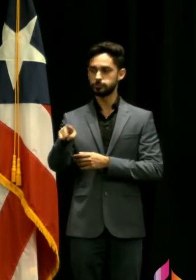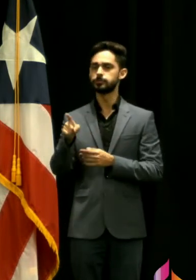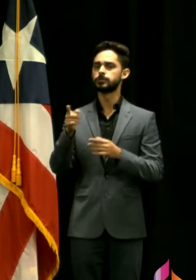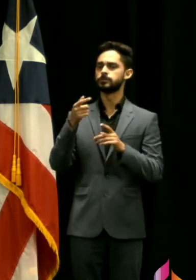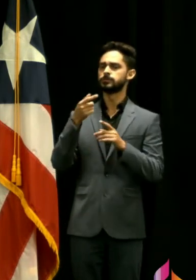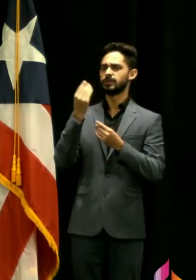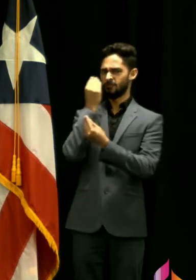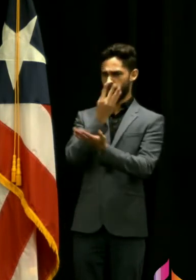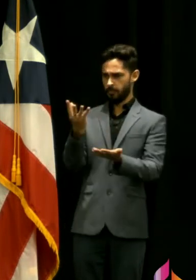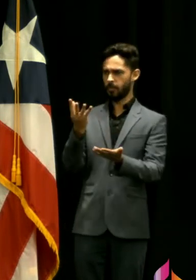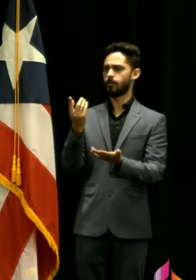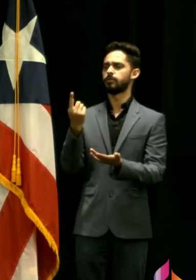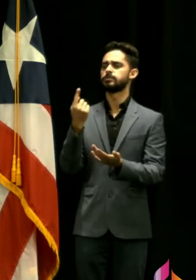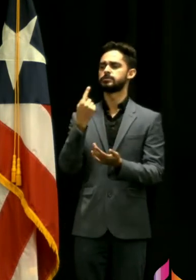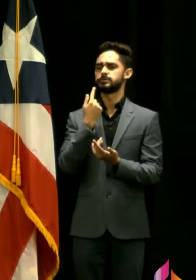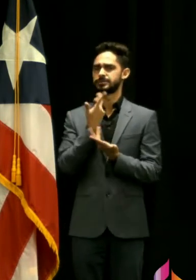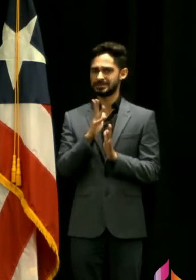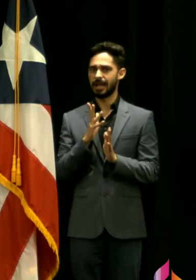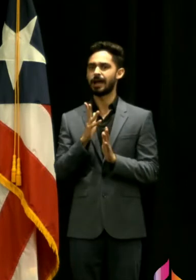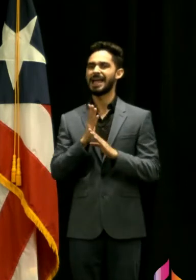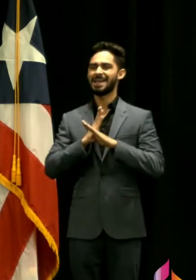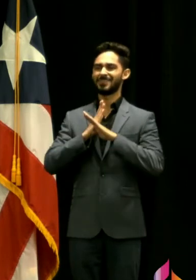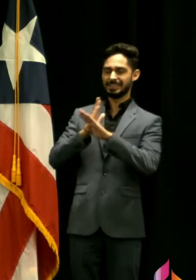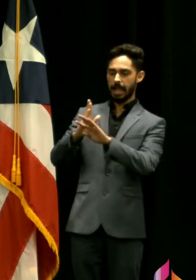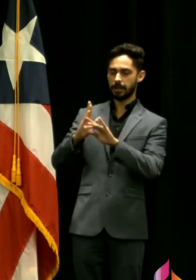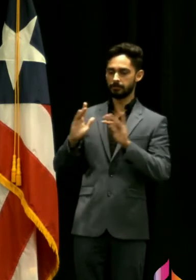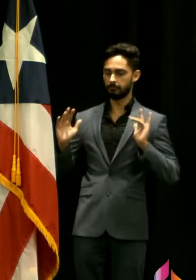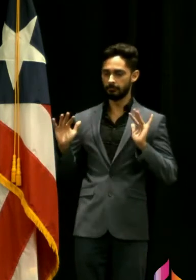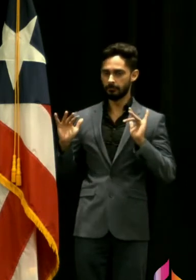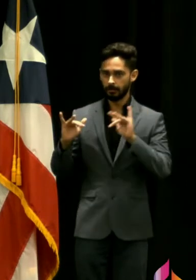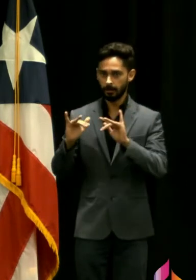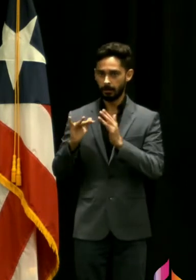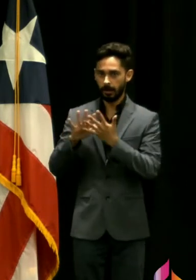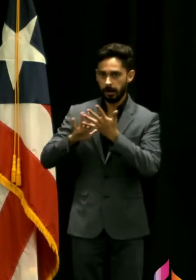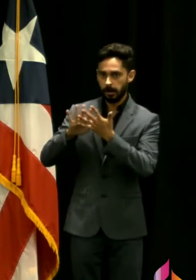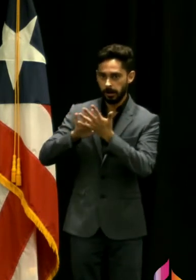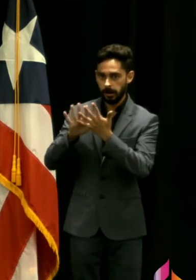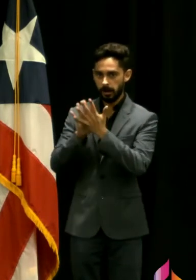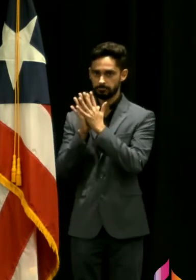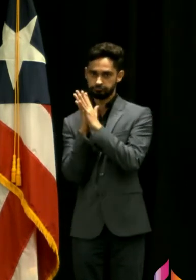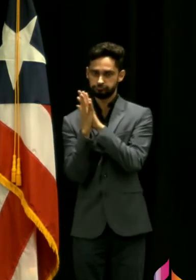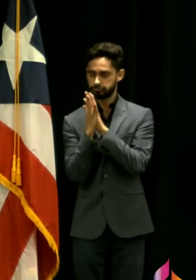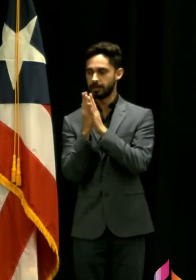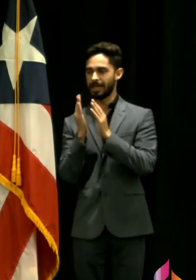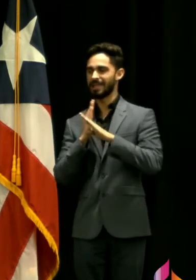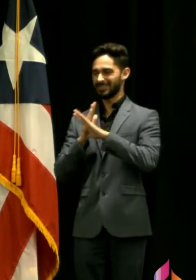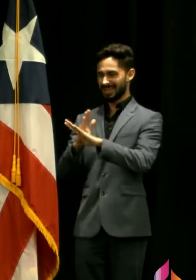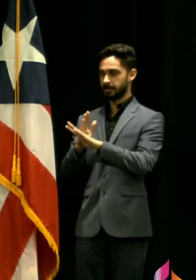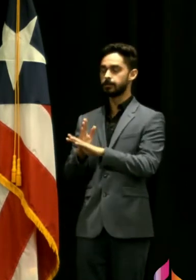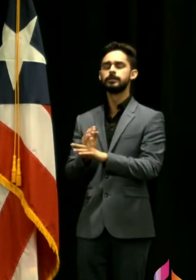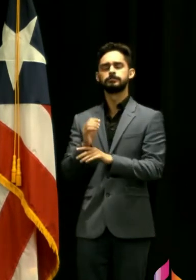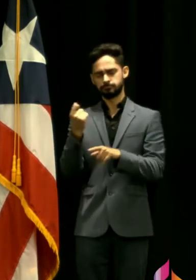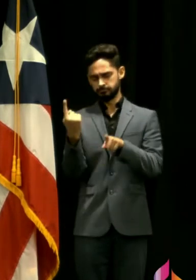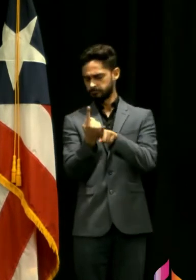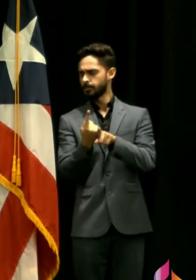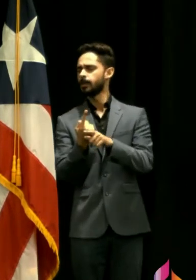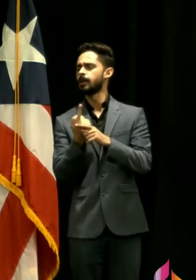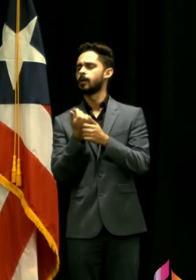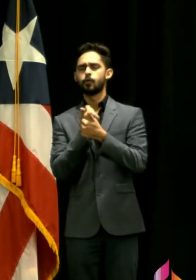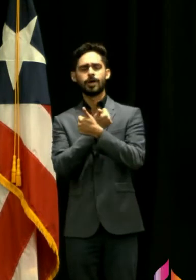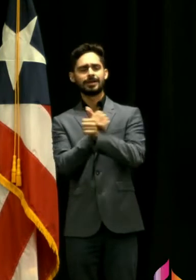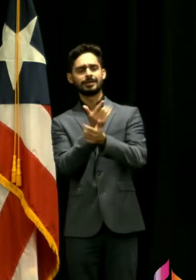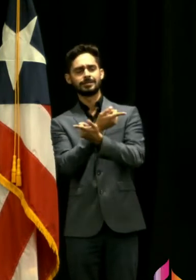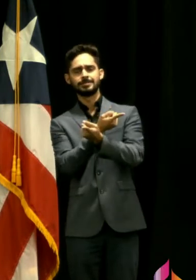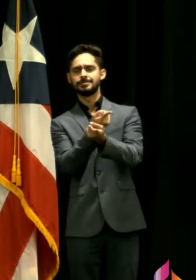para que la gente no se aglomere es correcto hay que fiscalizar y todos pueden denunciar o sea aquí